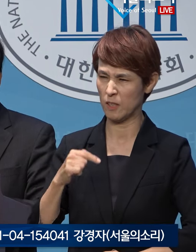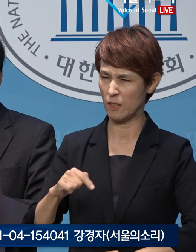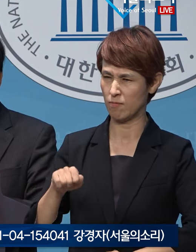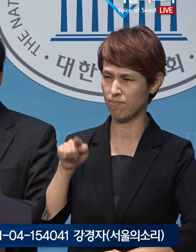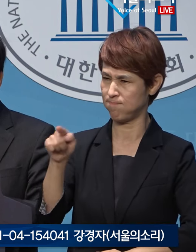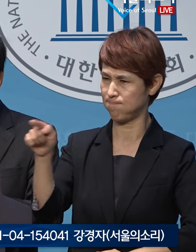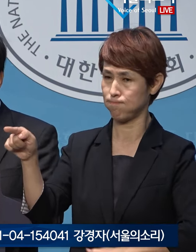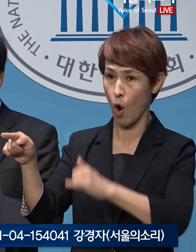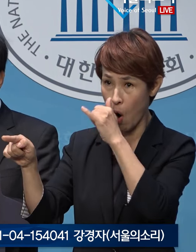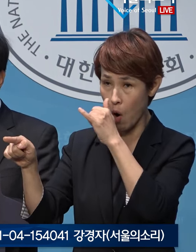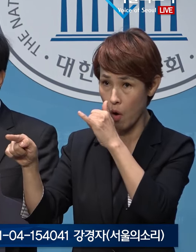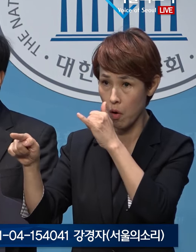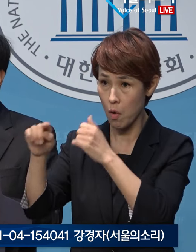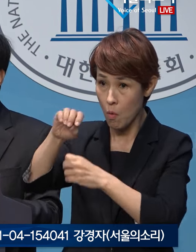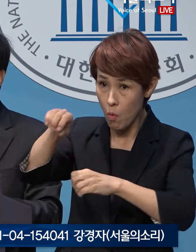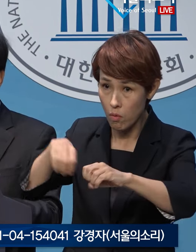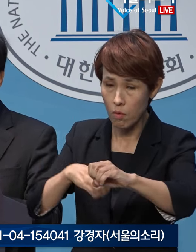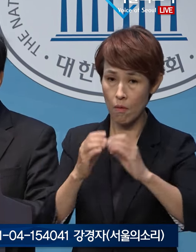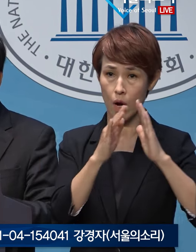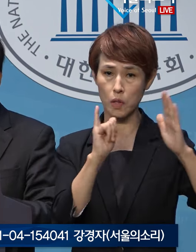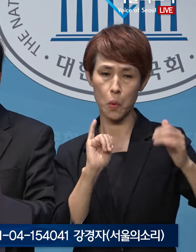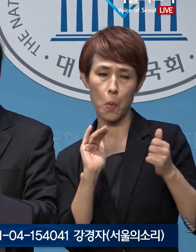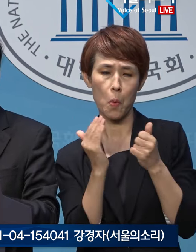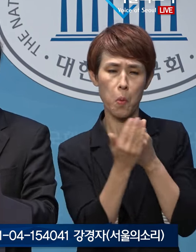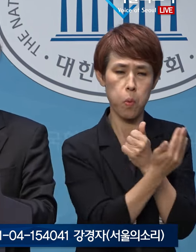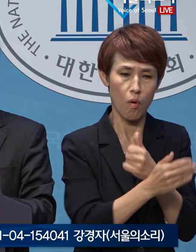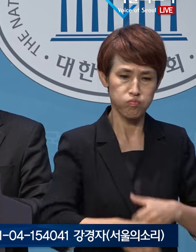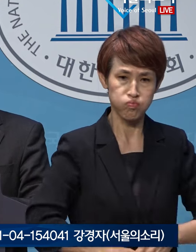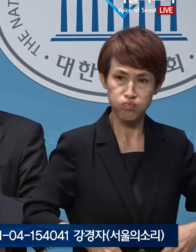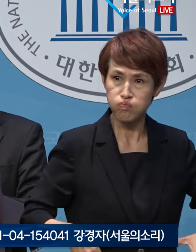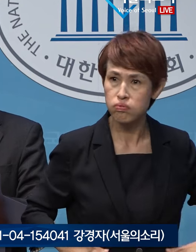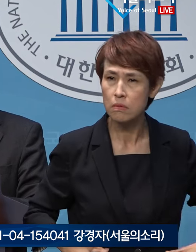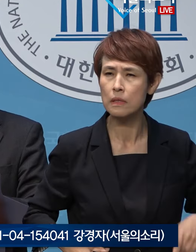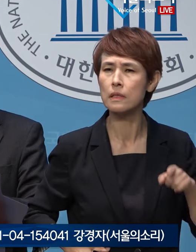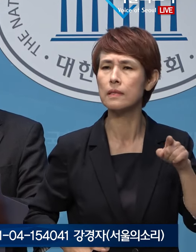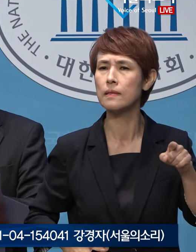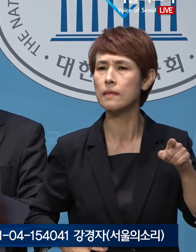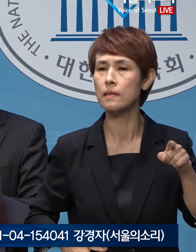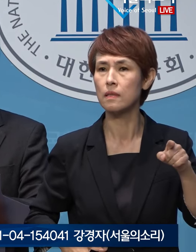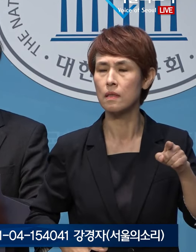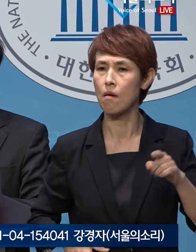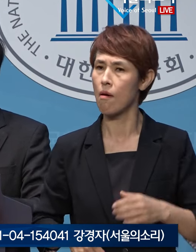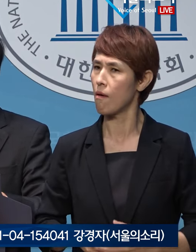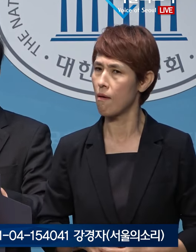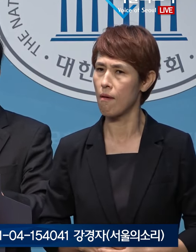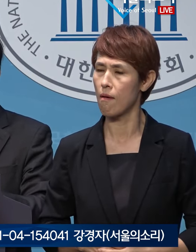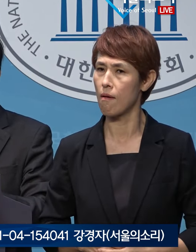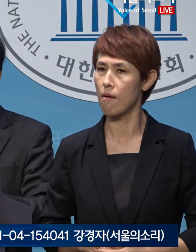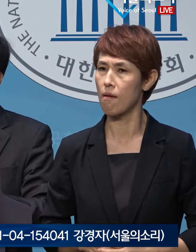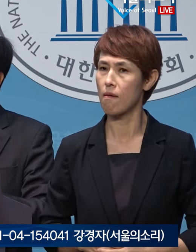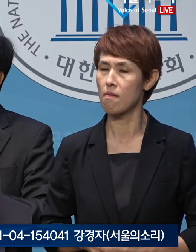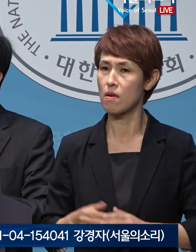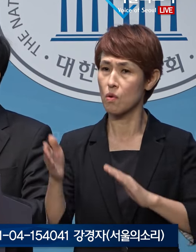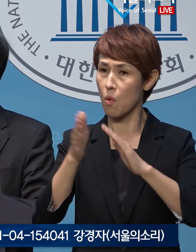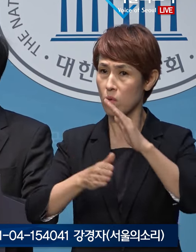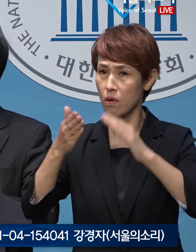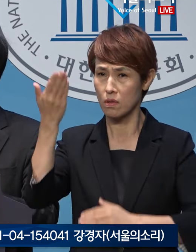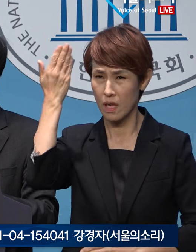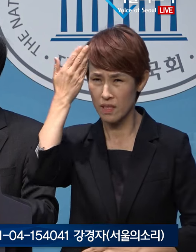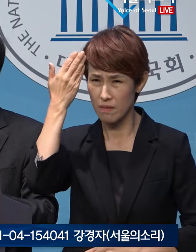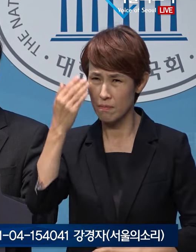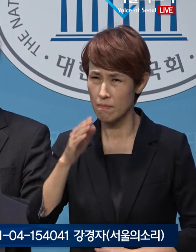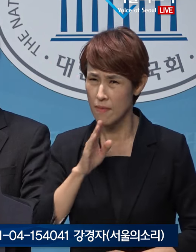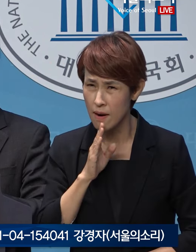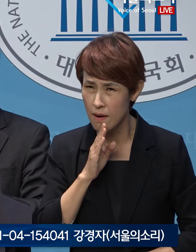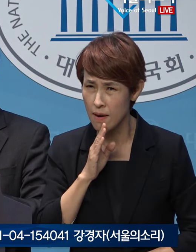자신과 가족에게는 본발언처럼 관대한 형태가 과연 그토록 목적 높여 외치던 공정과